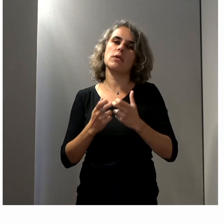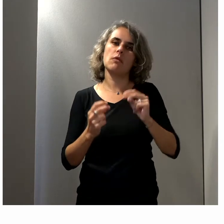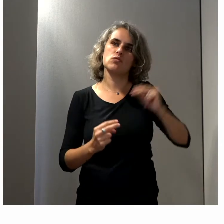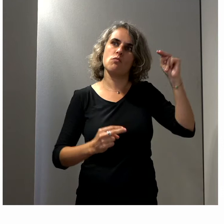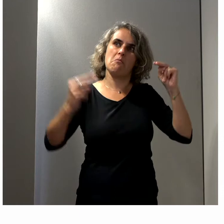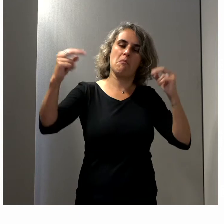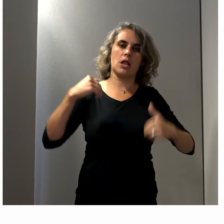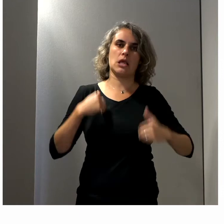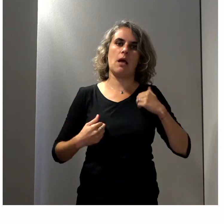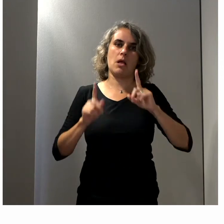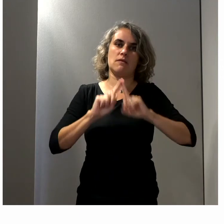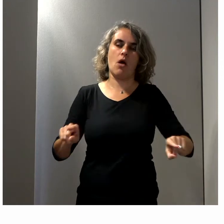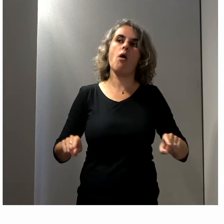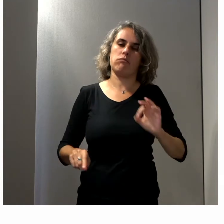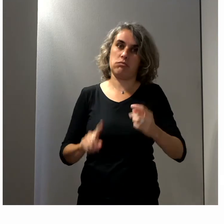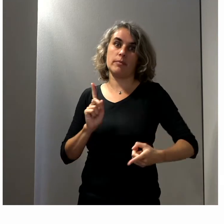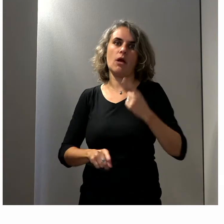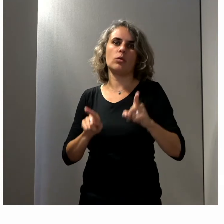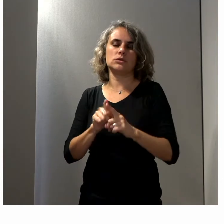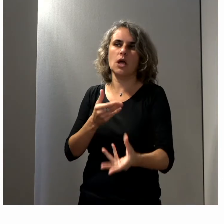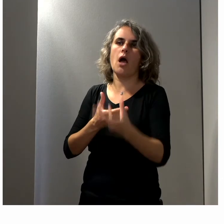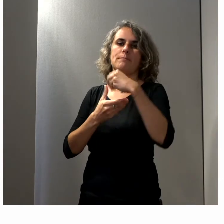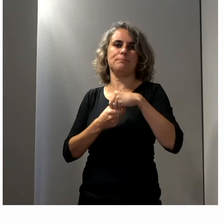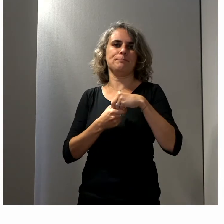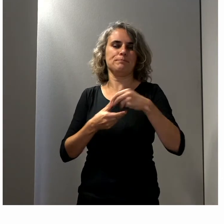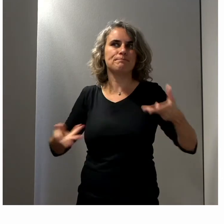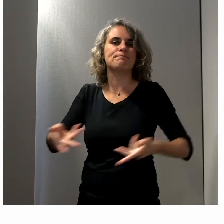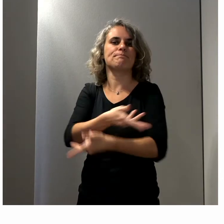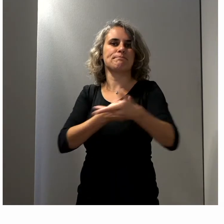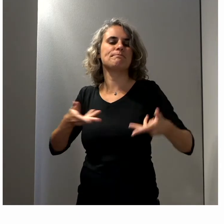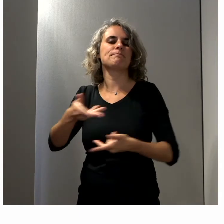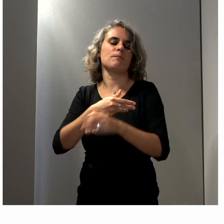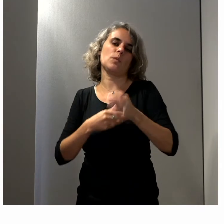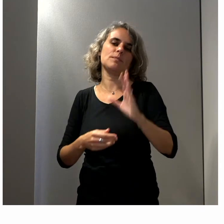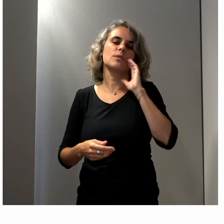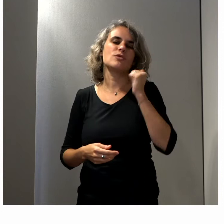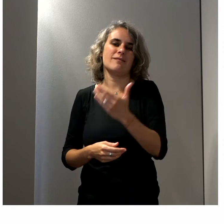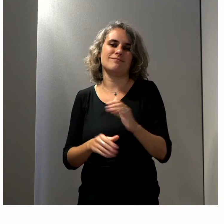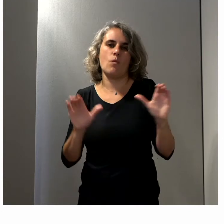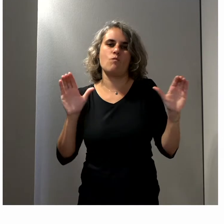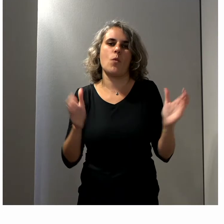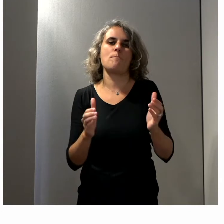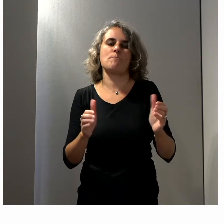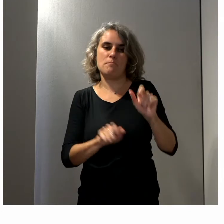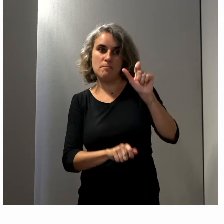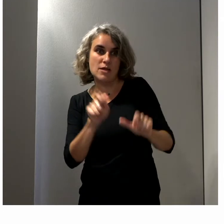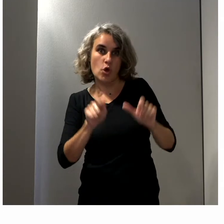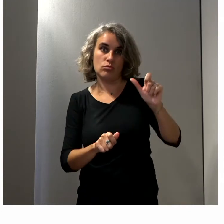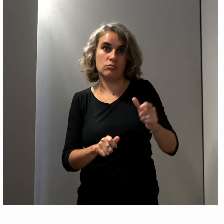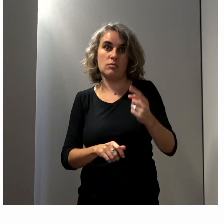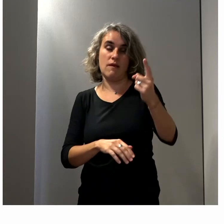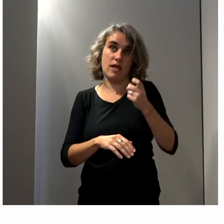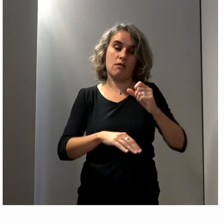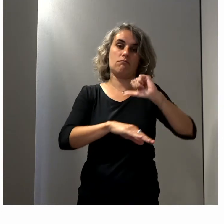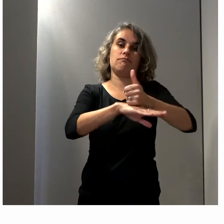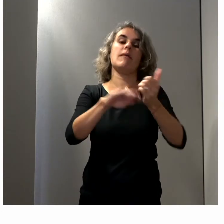vision du handicap qui est portée politiquement par la présidente de région. Et c'est pourquoi nous avons ce collège de personnes nommées par